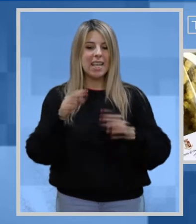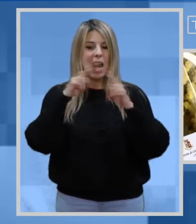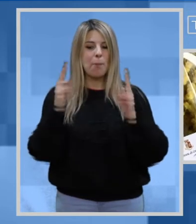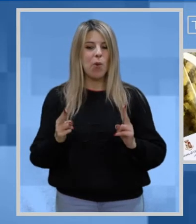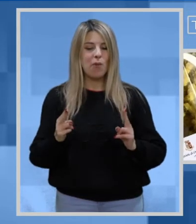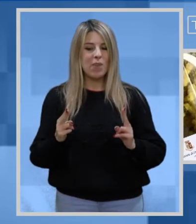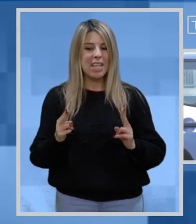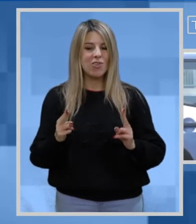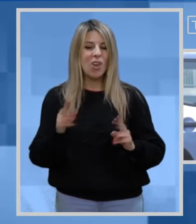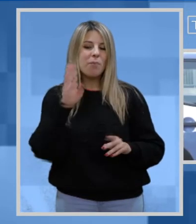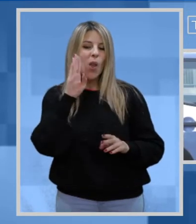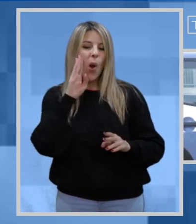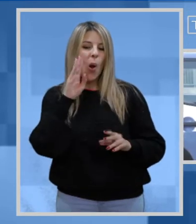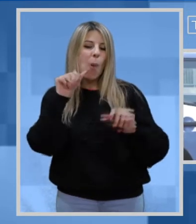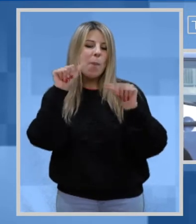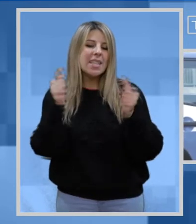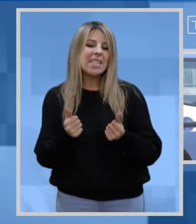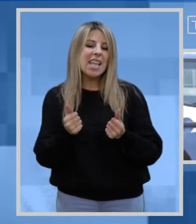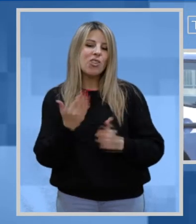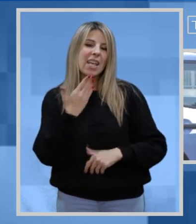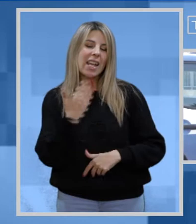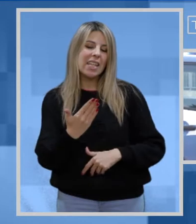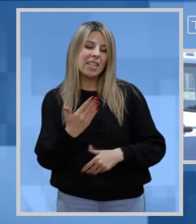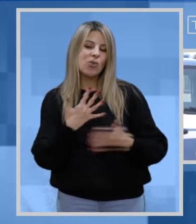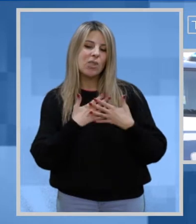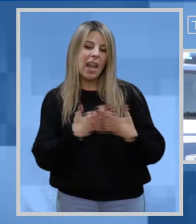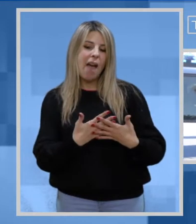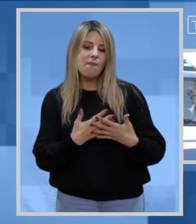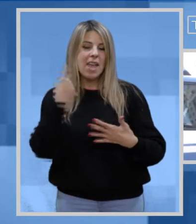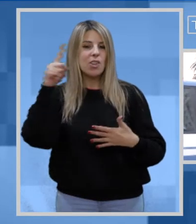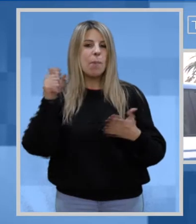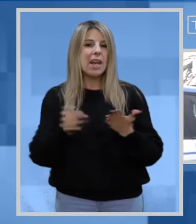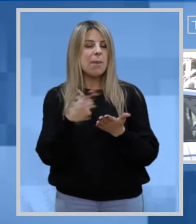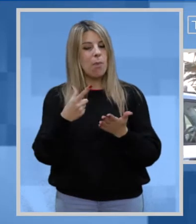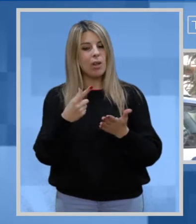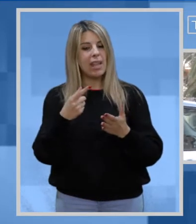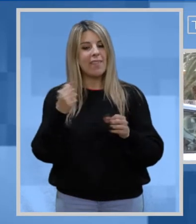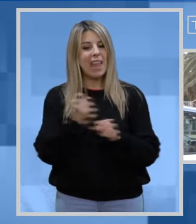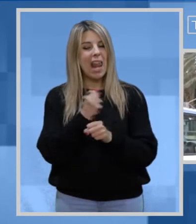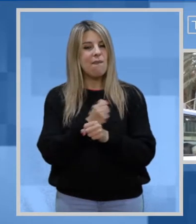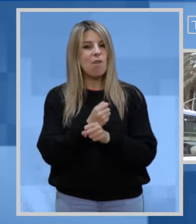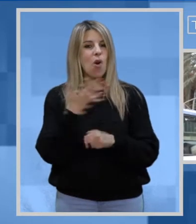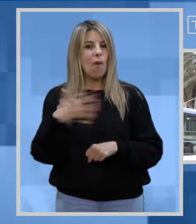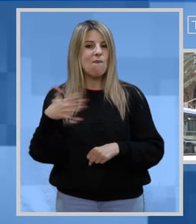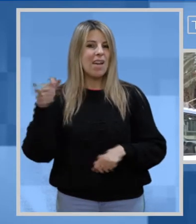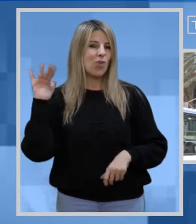Come segno di gratitudine e di affetto per l'importante lavoro svolto quotidianamente